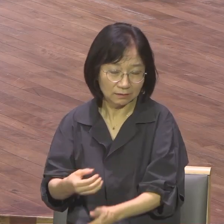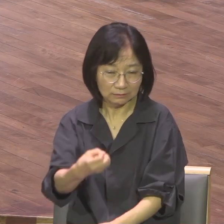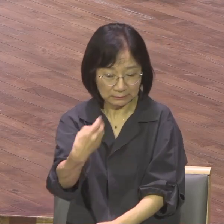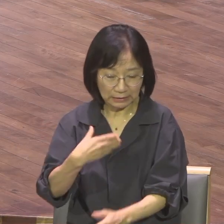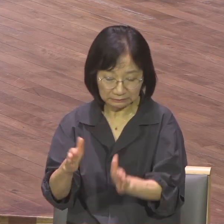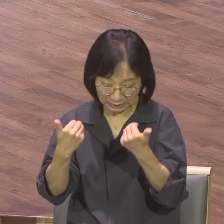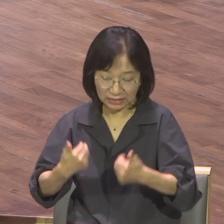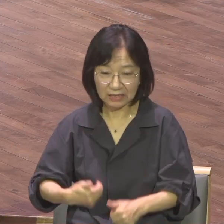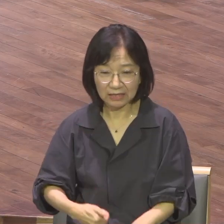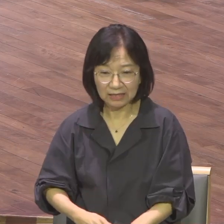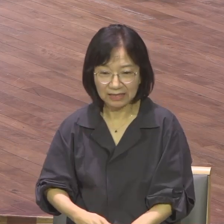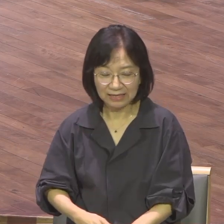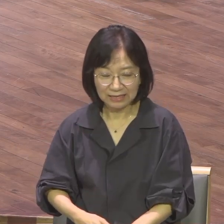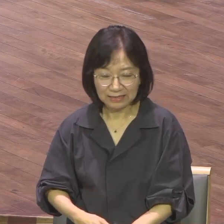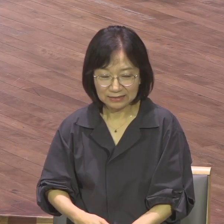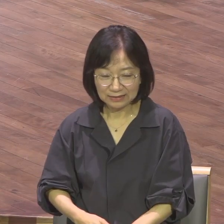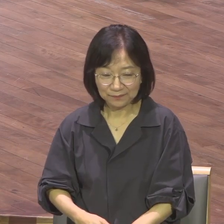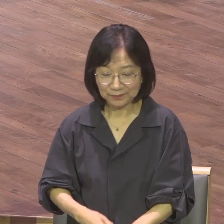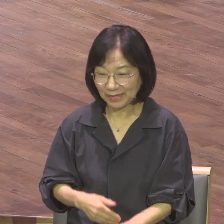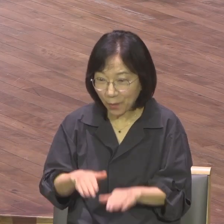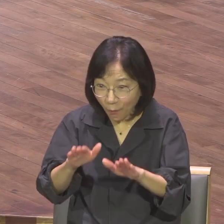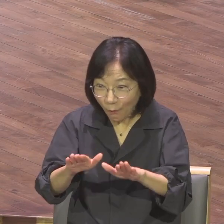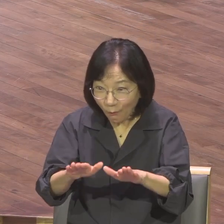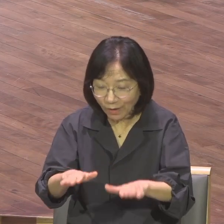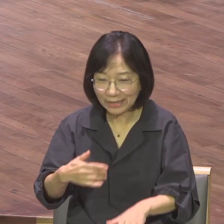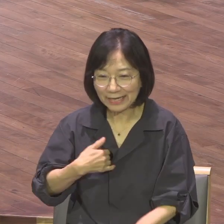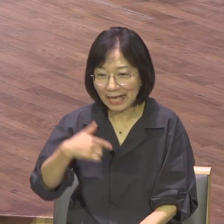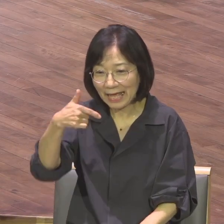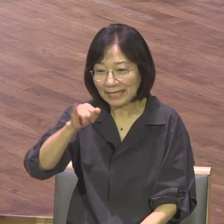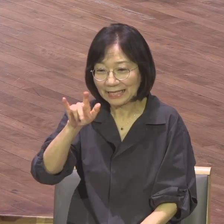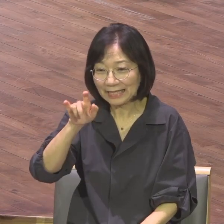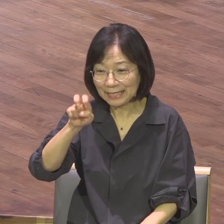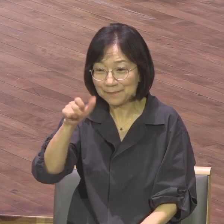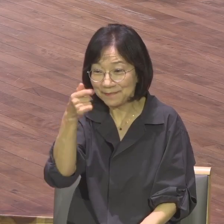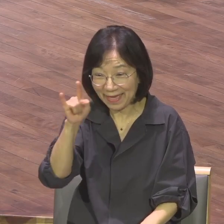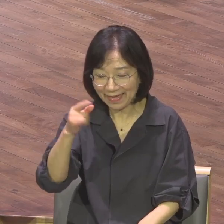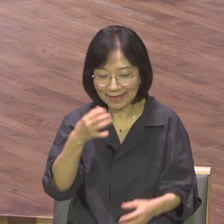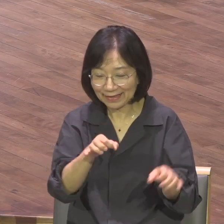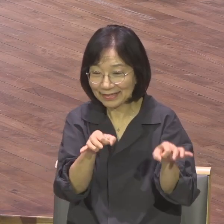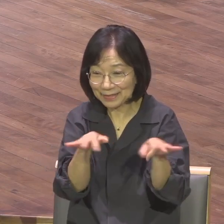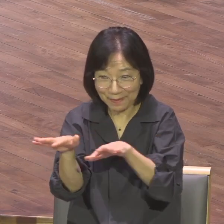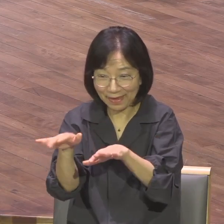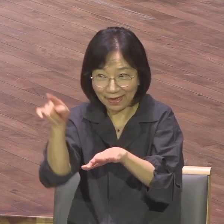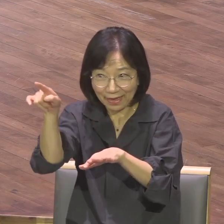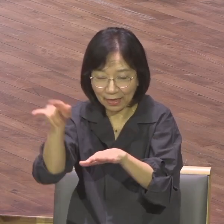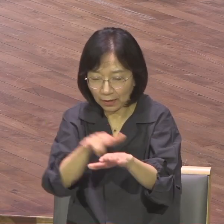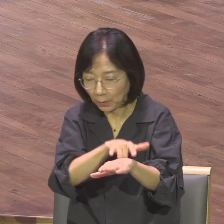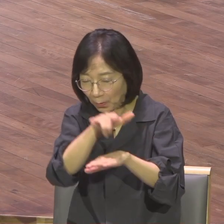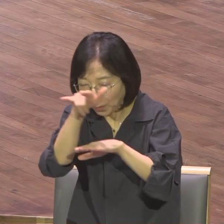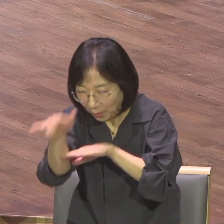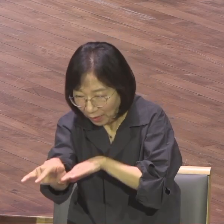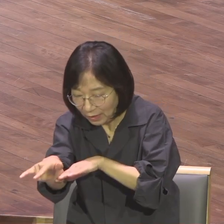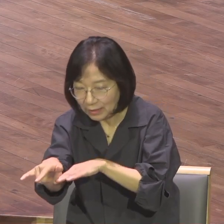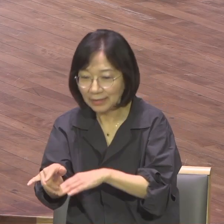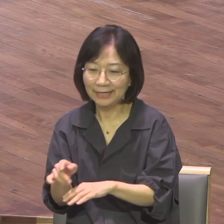오늘도 제가 김해공항에 내려서 장례식장까지 택시 타고 가는데 전사님하고 저하고 택시 타고 가는데